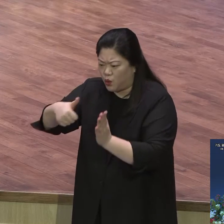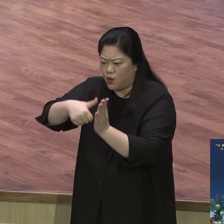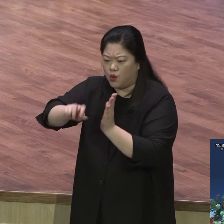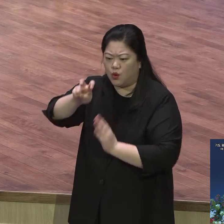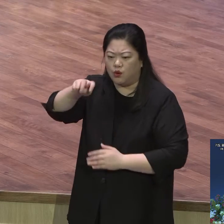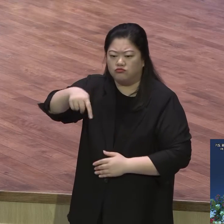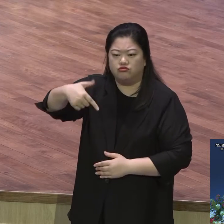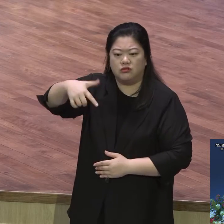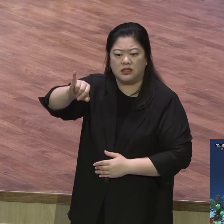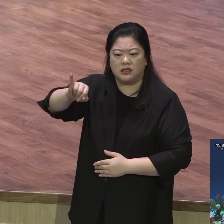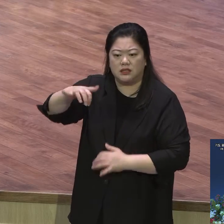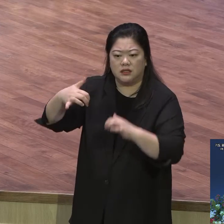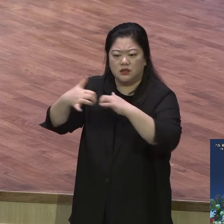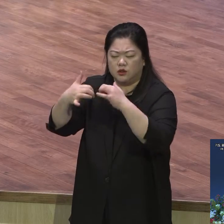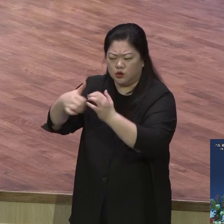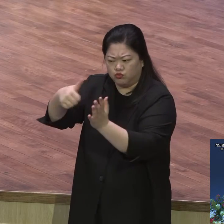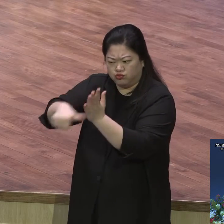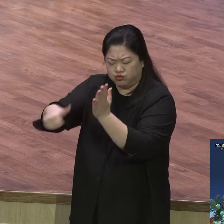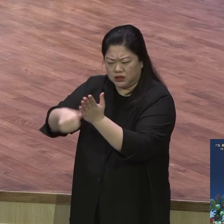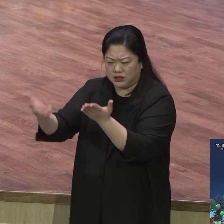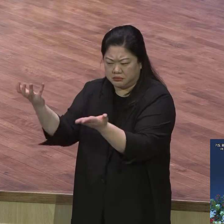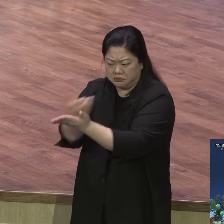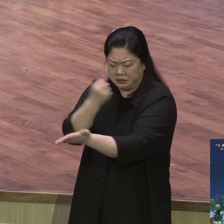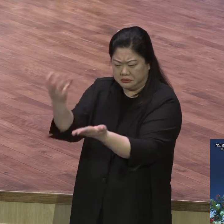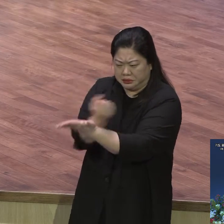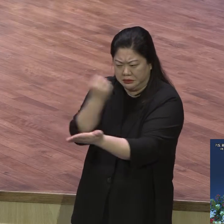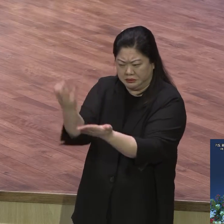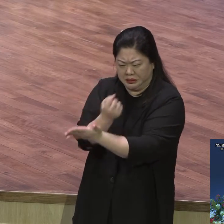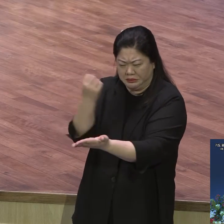최선을 다하는 것은 이상한 일이 아니다. 그래서